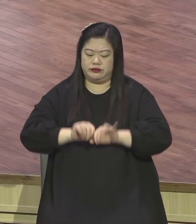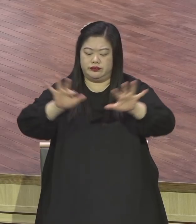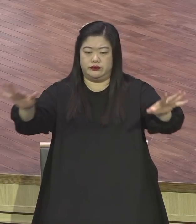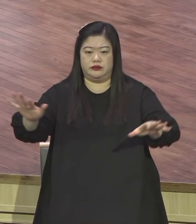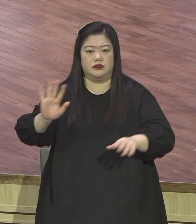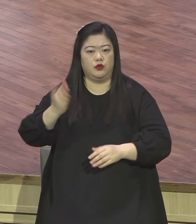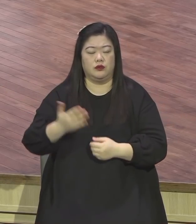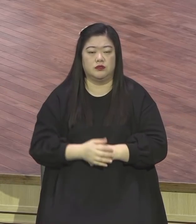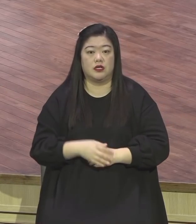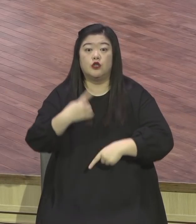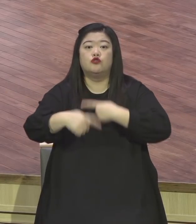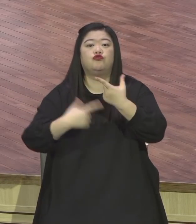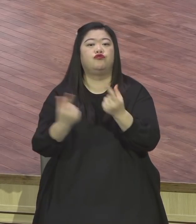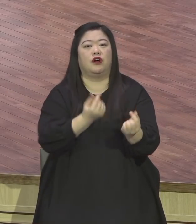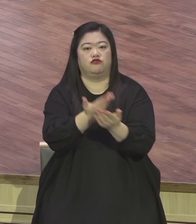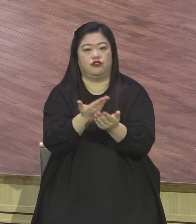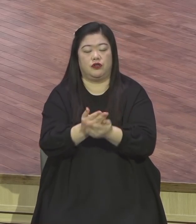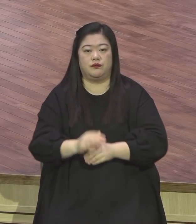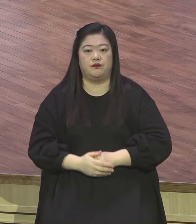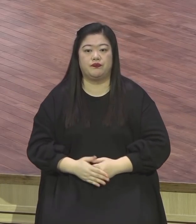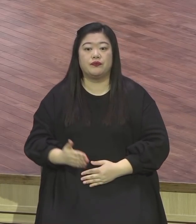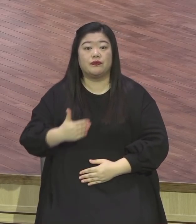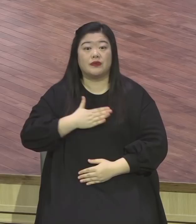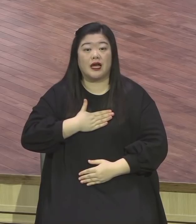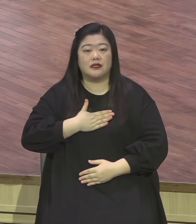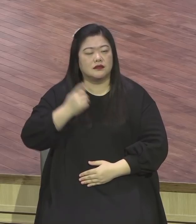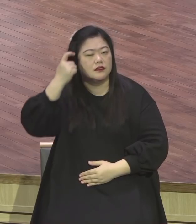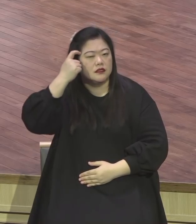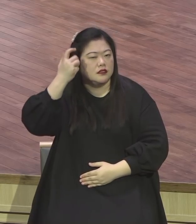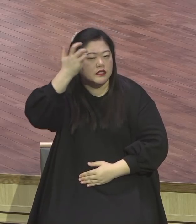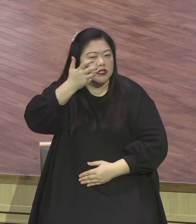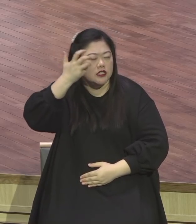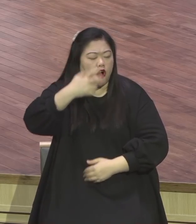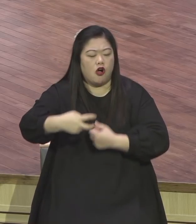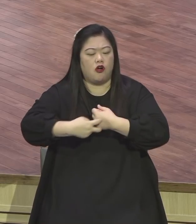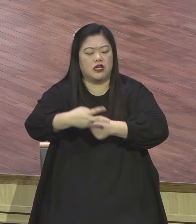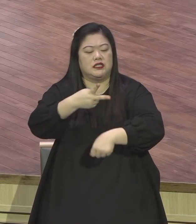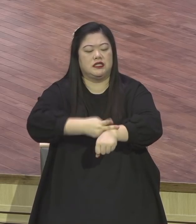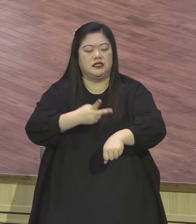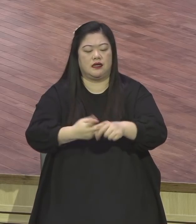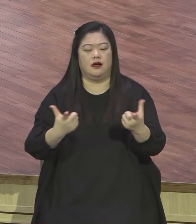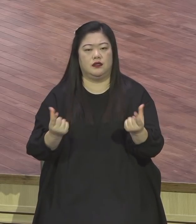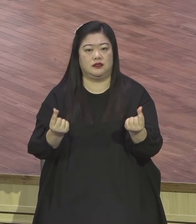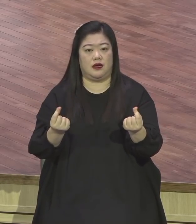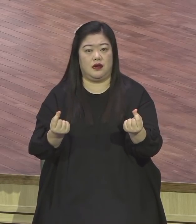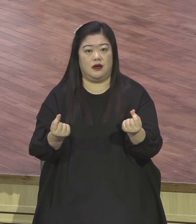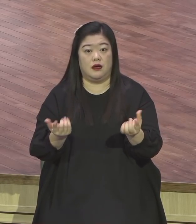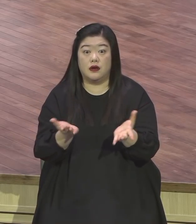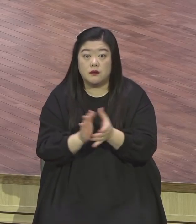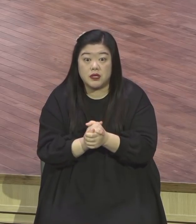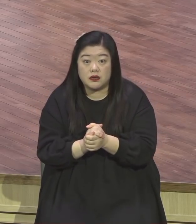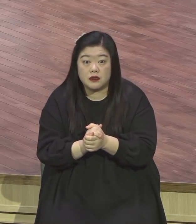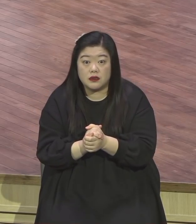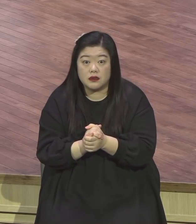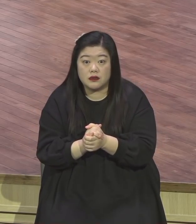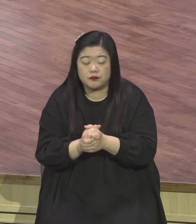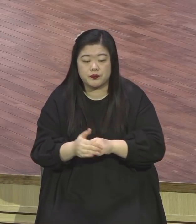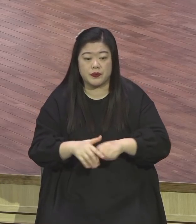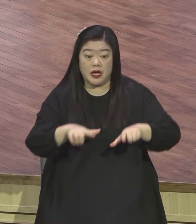영적 의사다 여러분 영적 의사예요 육신의 의사가 못 고친 거 여러분 고칠 수